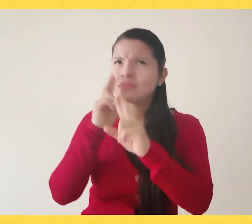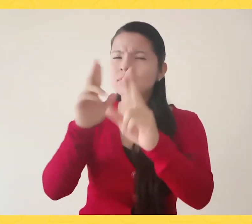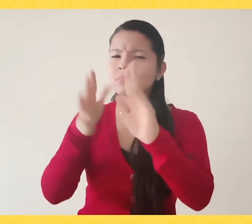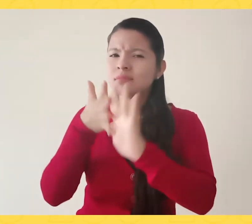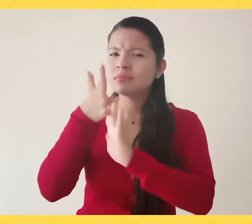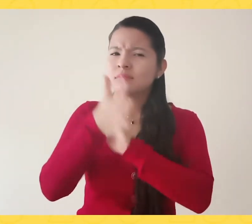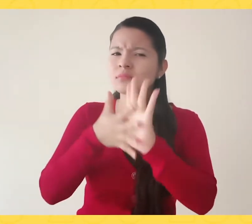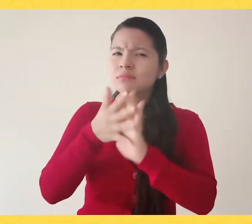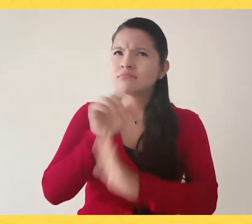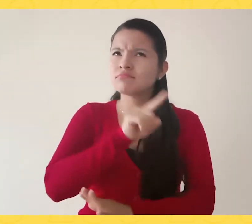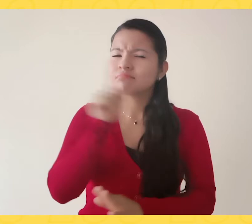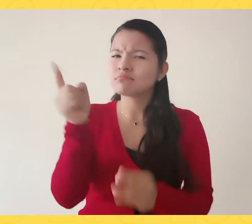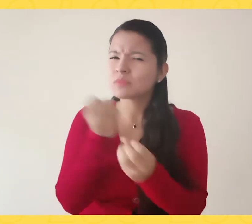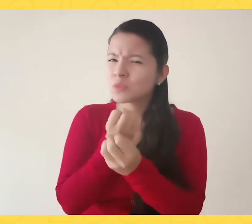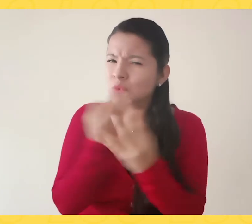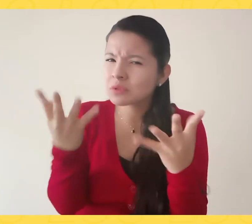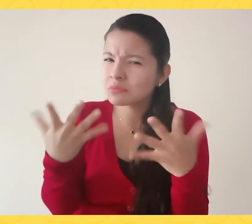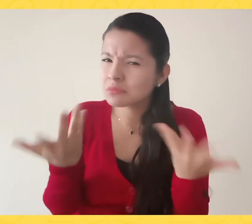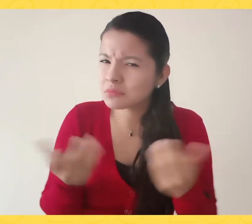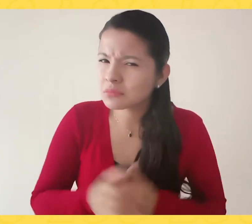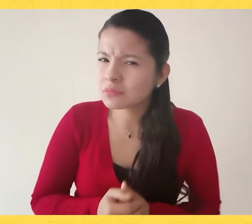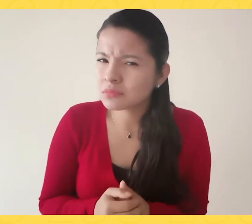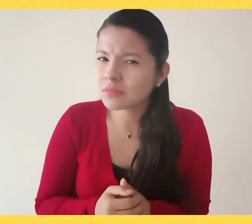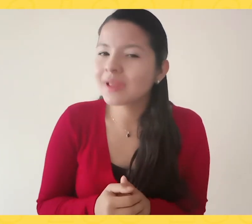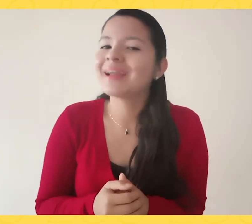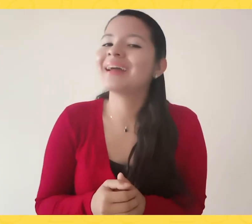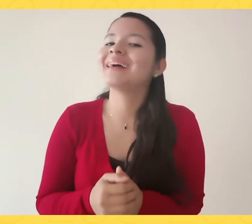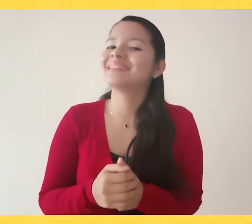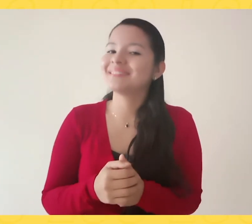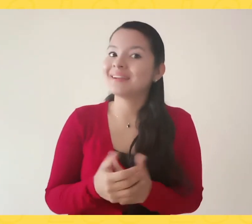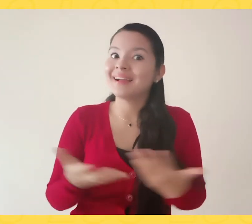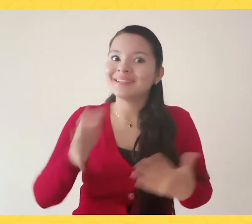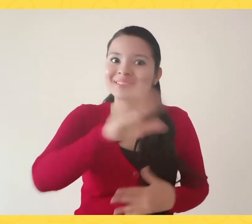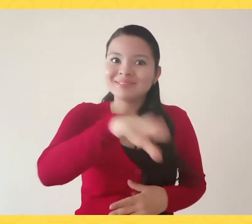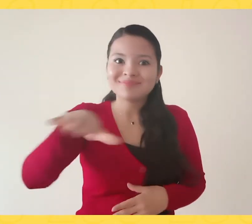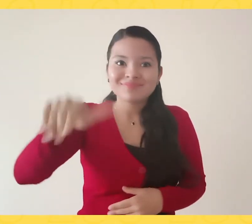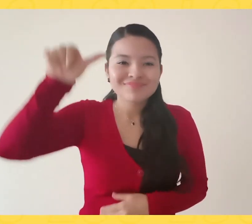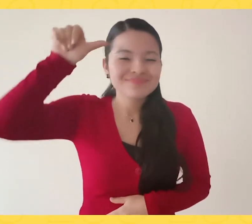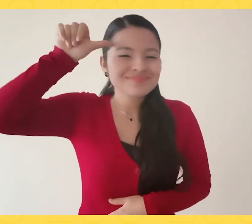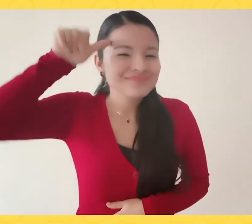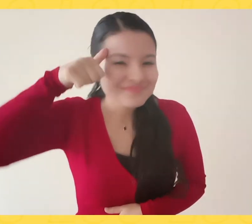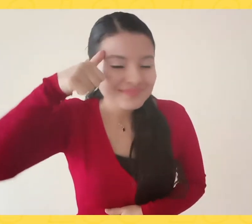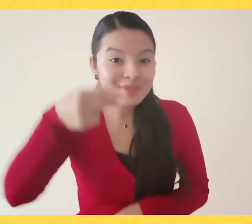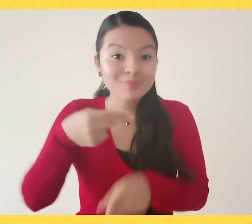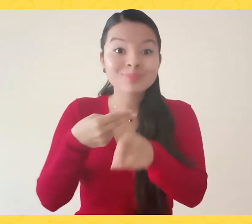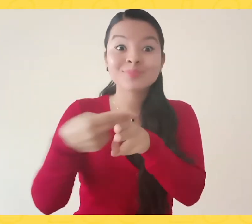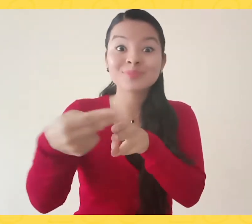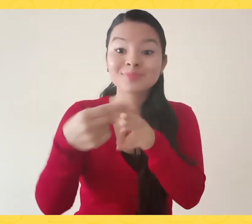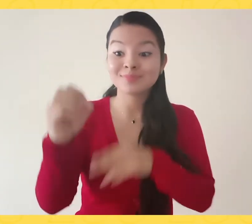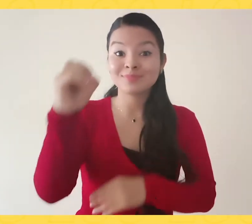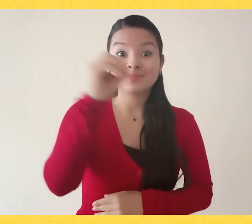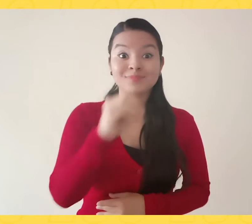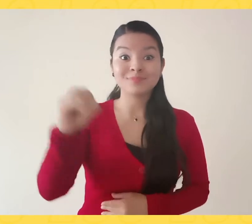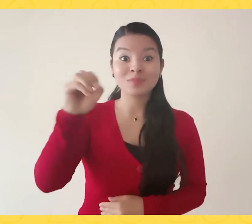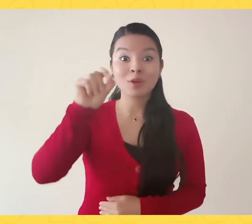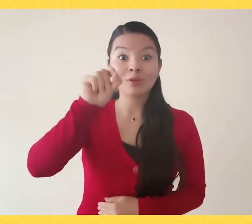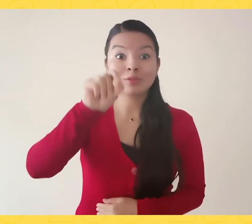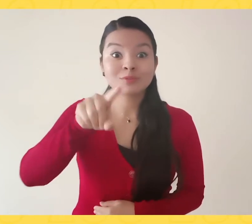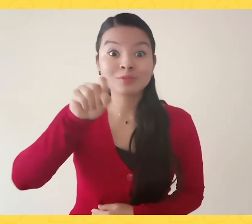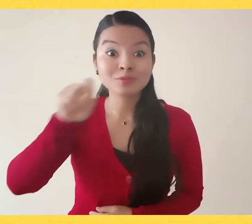Y cuántos países tienen reconocida la lengua de señas. Recuerda, este 11 de octubre, por